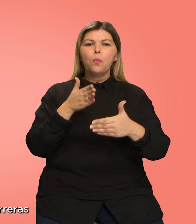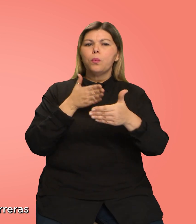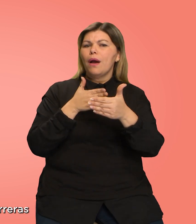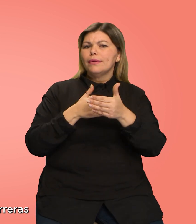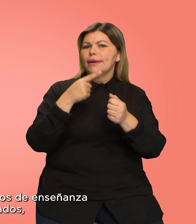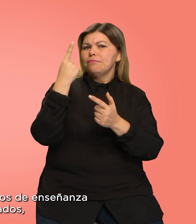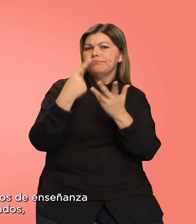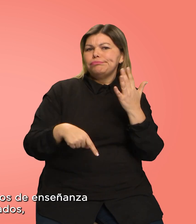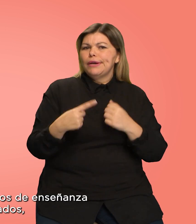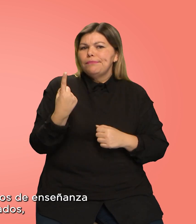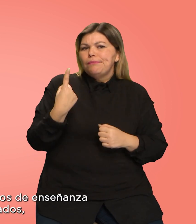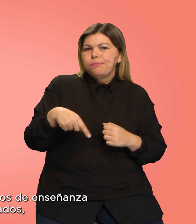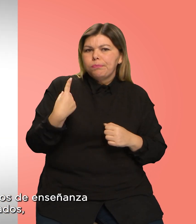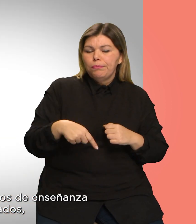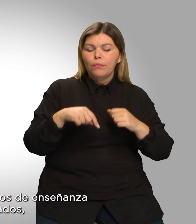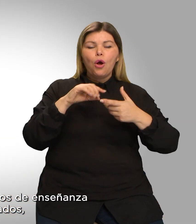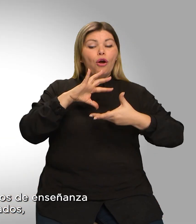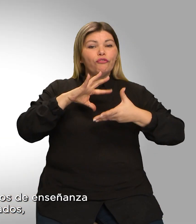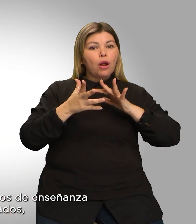¿A qué barreras nos referimos?